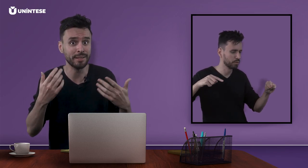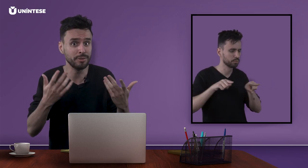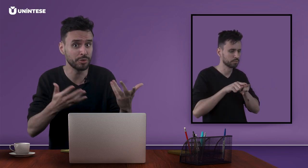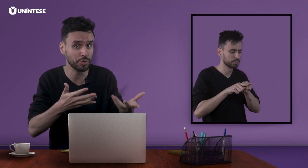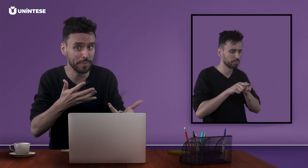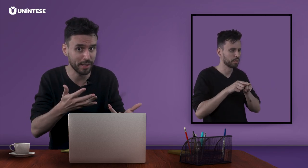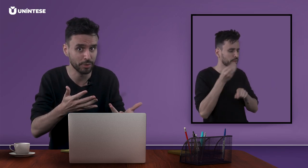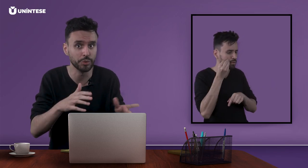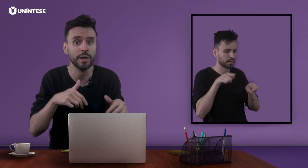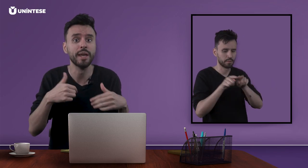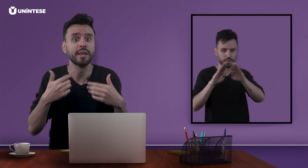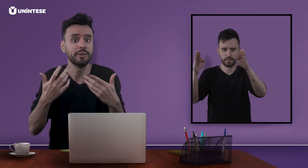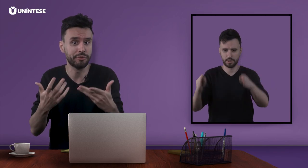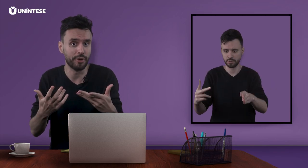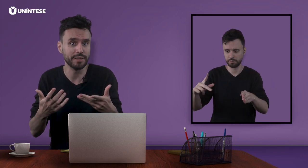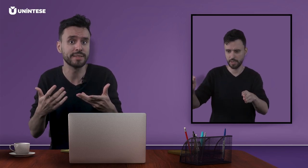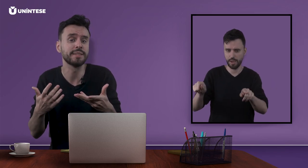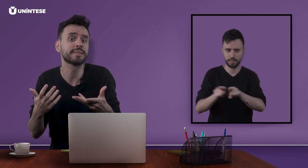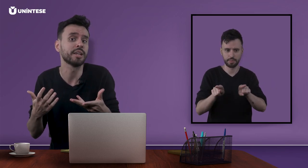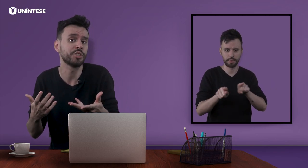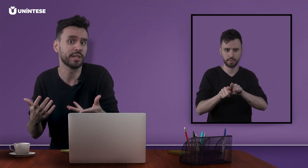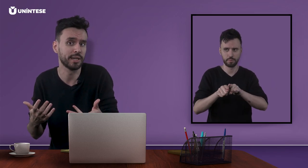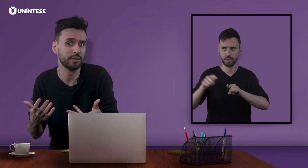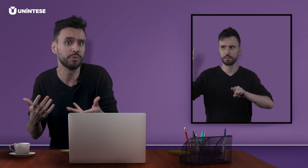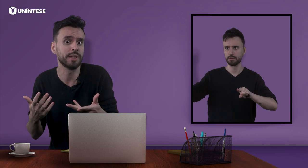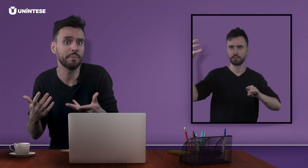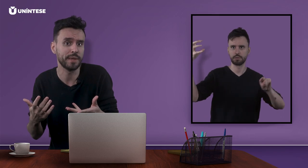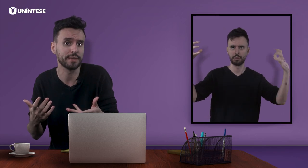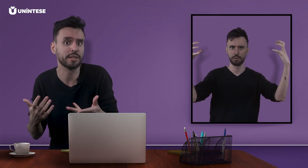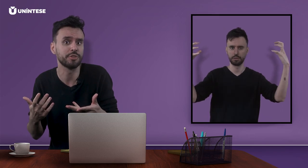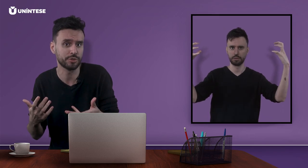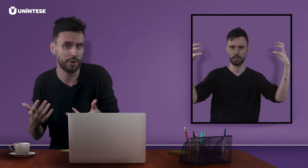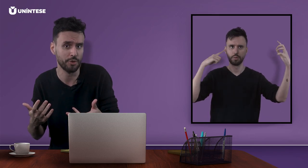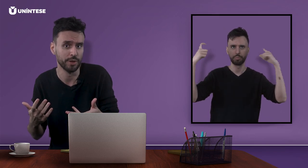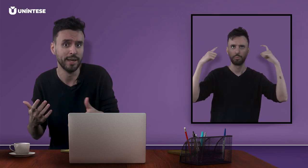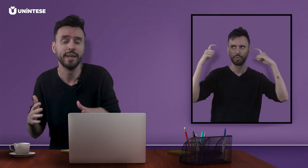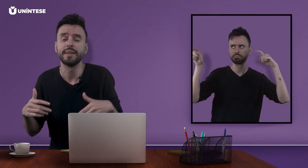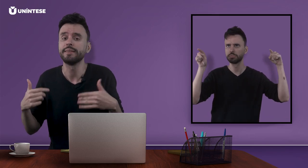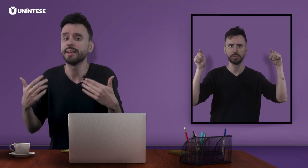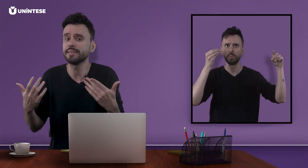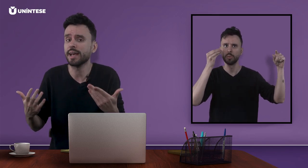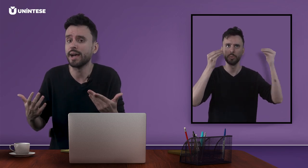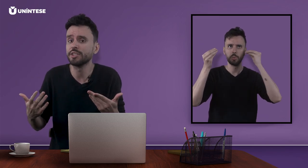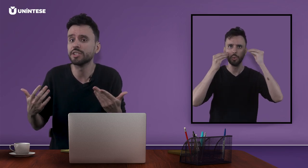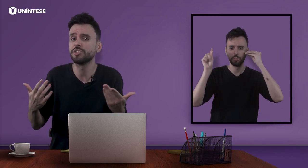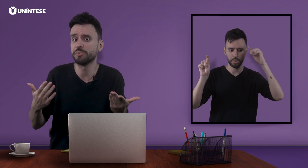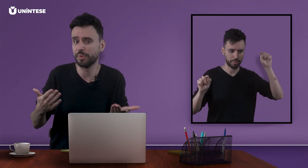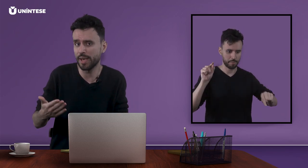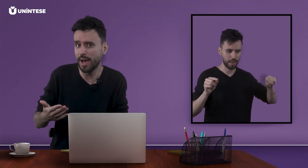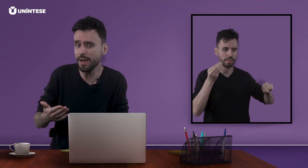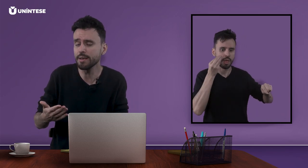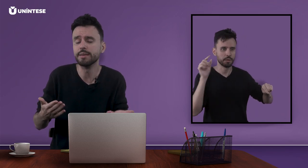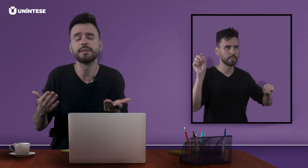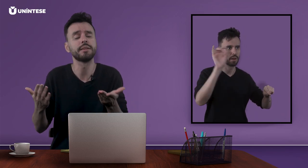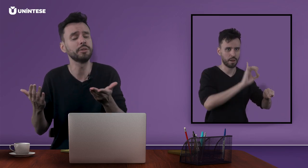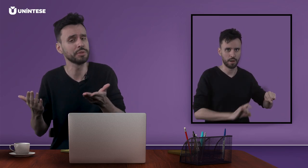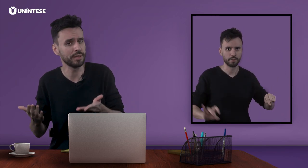instrumento e voz está chegando na mesa de som e nas caixas de PA e nos